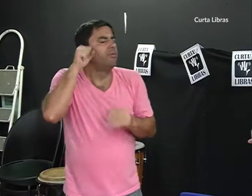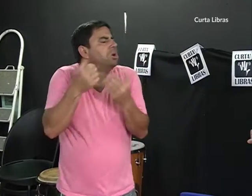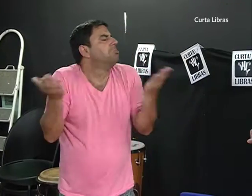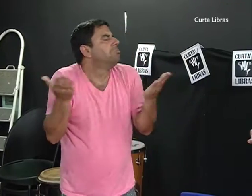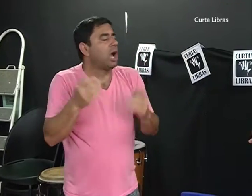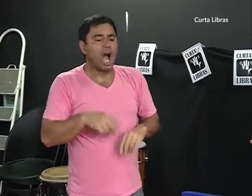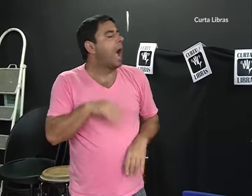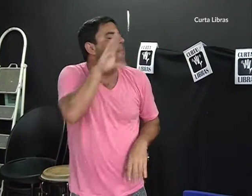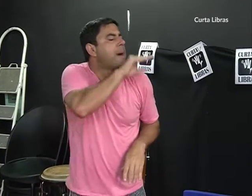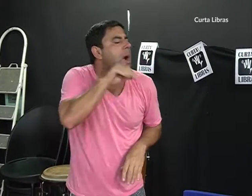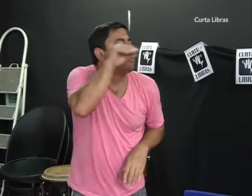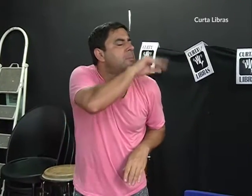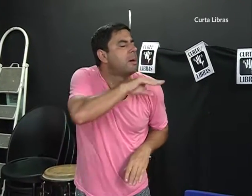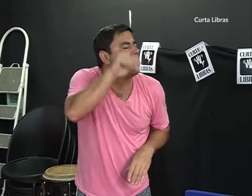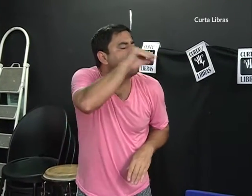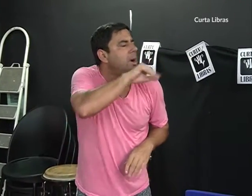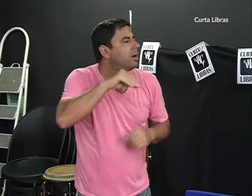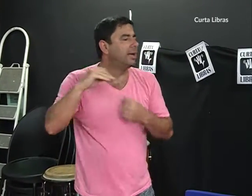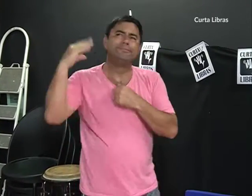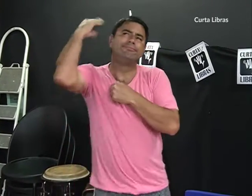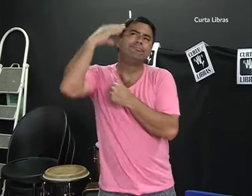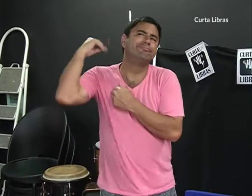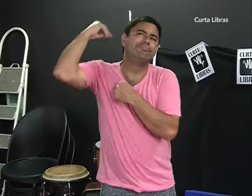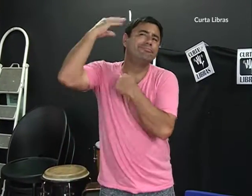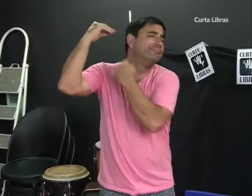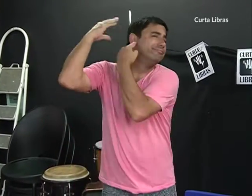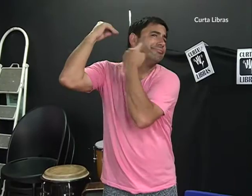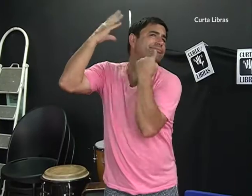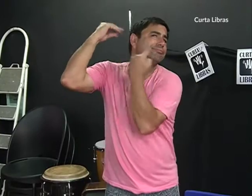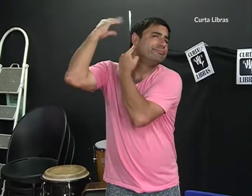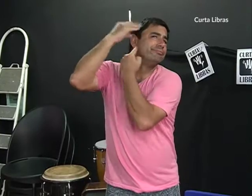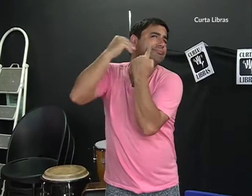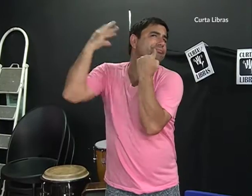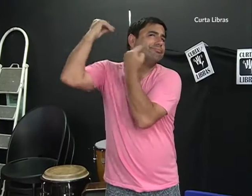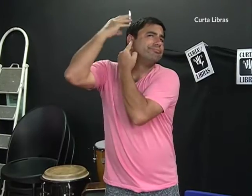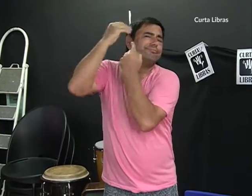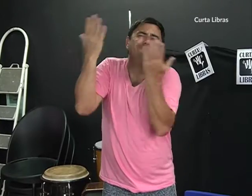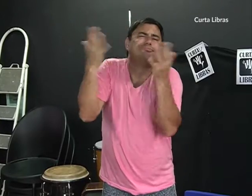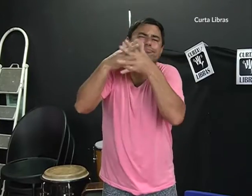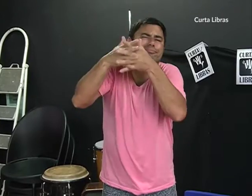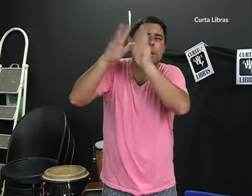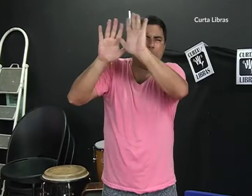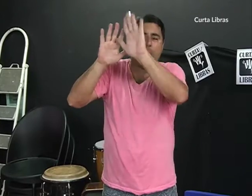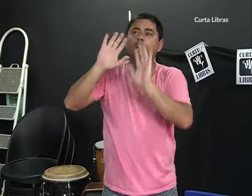As mãos não fazem tanto sentido para o ouvinte. Ele usa a oralidade e o surdo não entende.